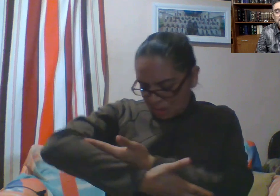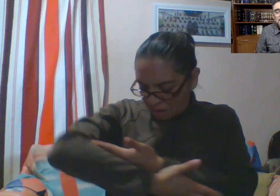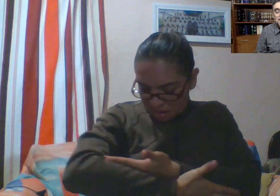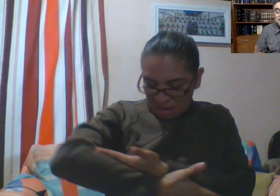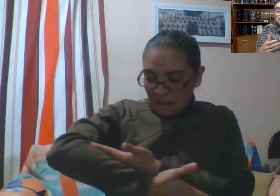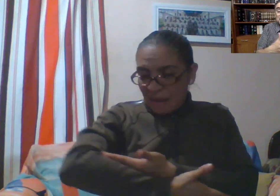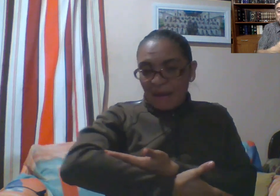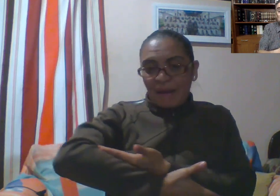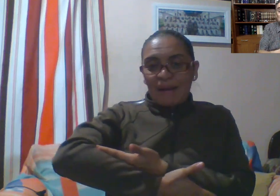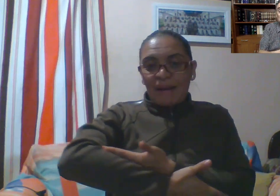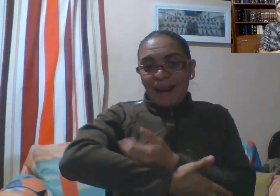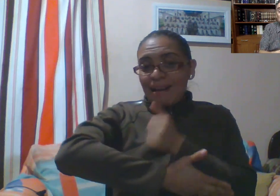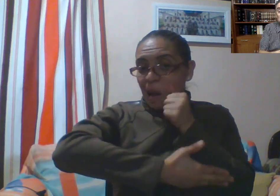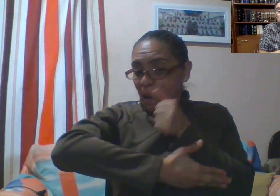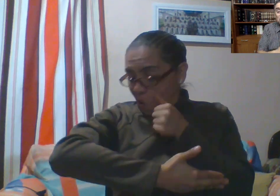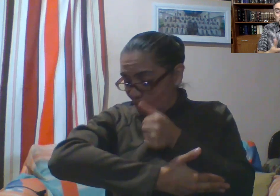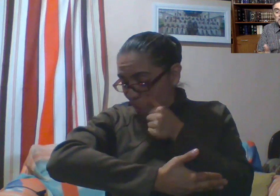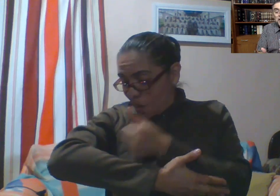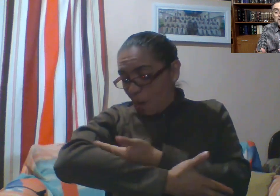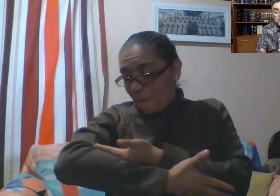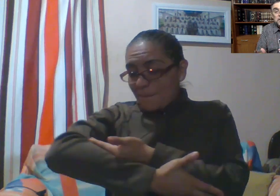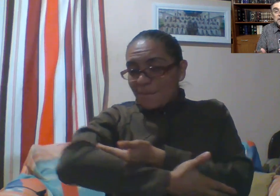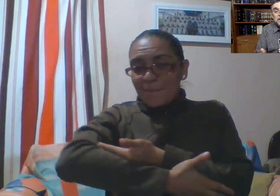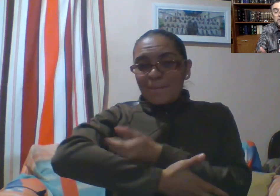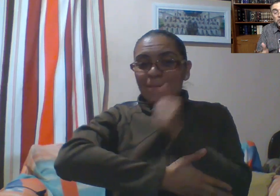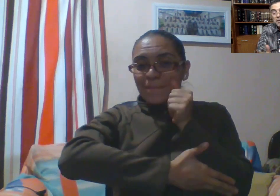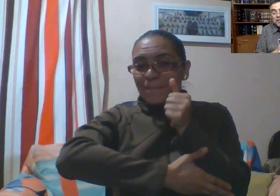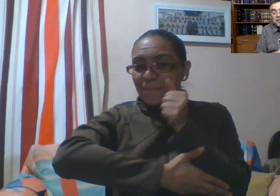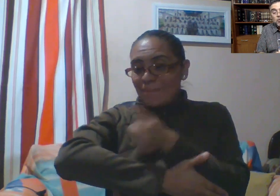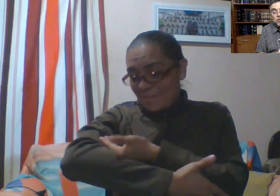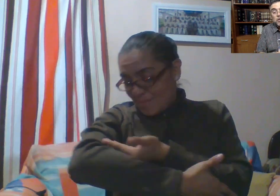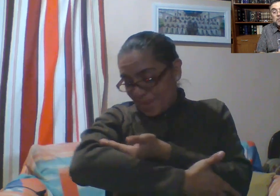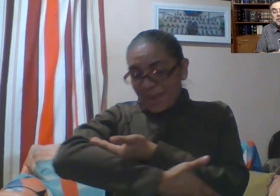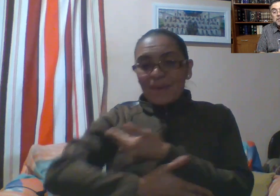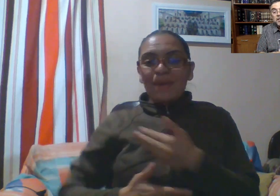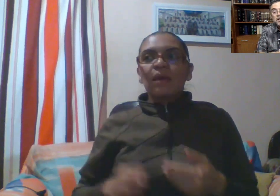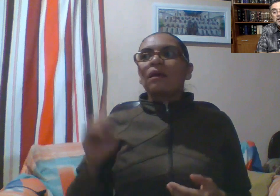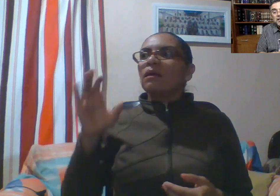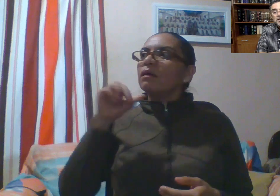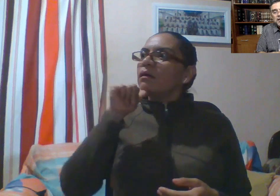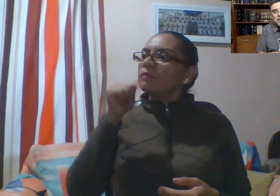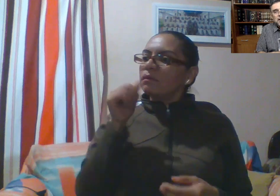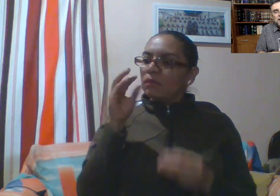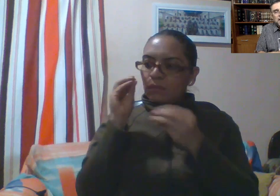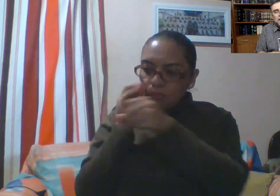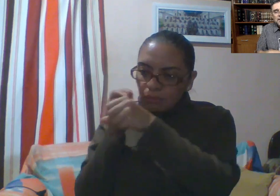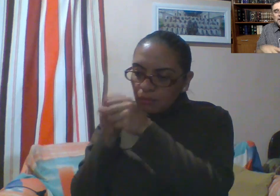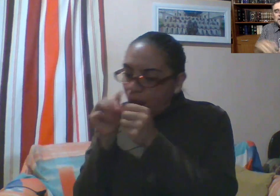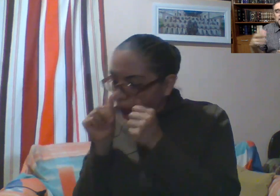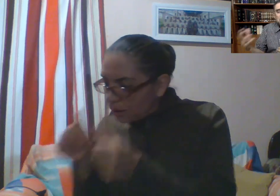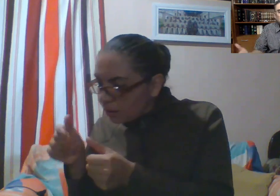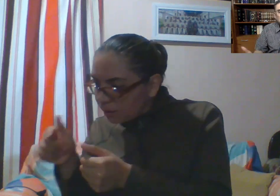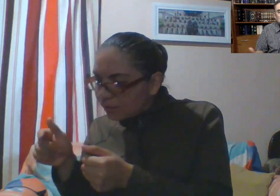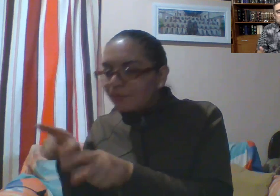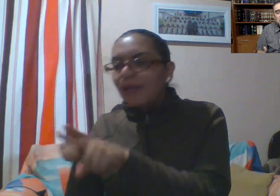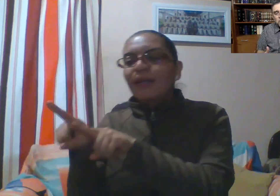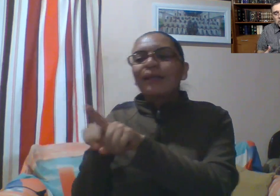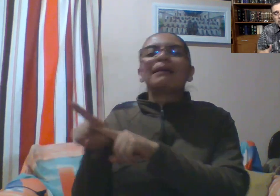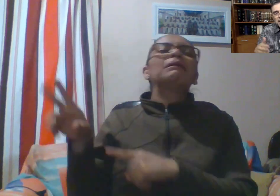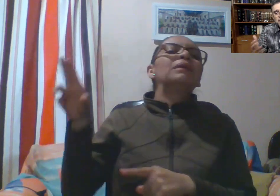Antes era el centro del hogar, ¿no? Pero desde que nació su hermanita se convirtió en invisible. ¿Qué si eres el jamón del sándwich o si acaso